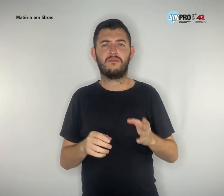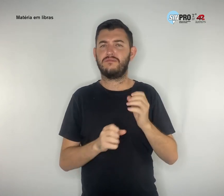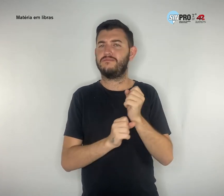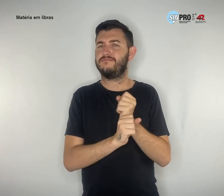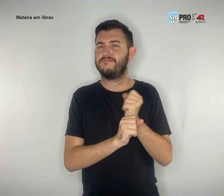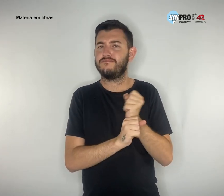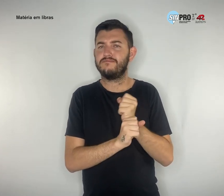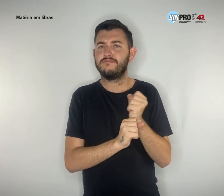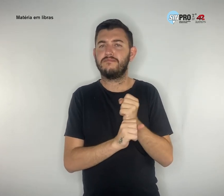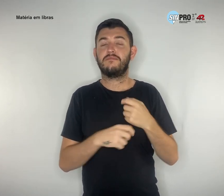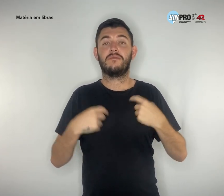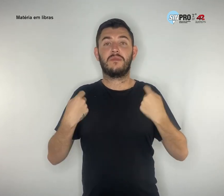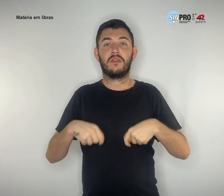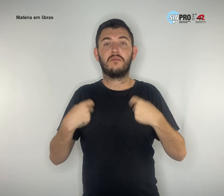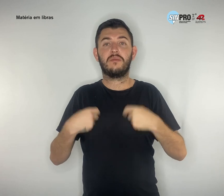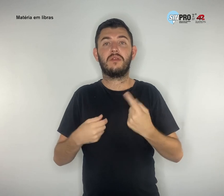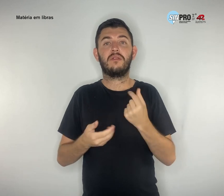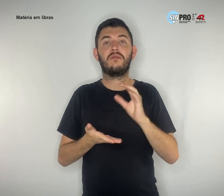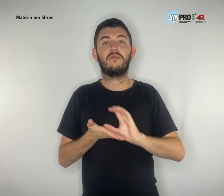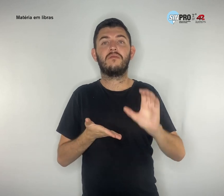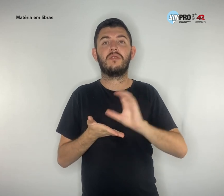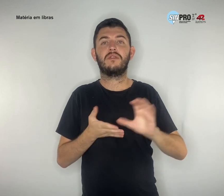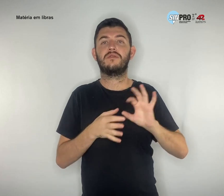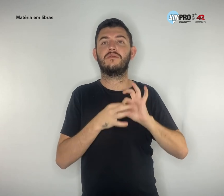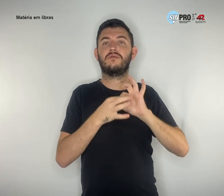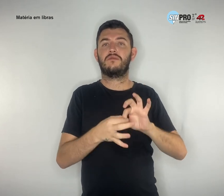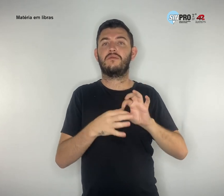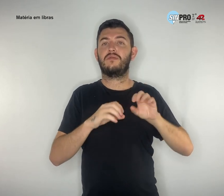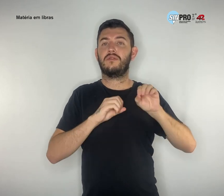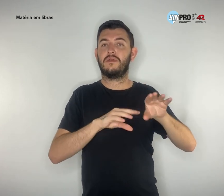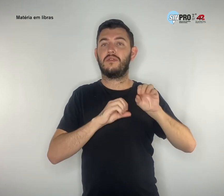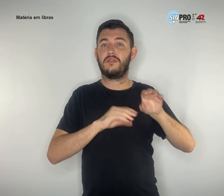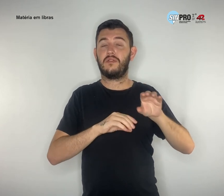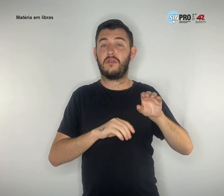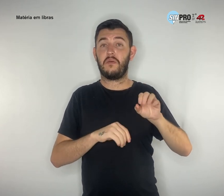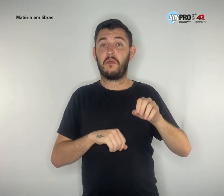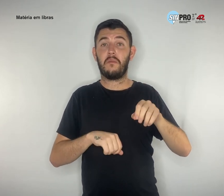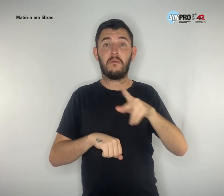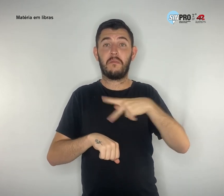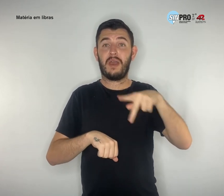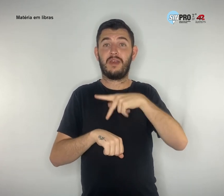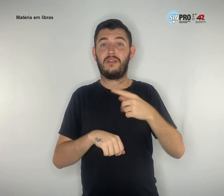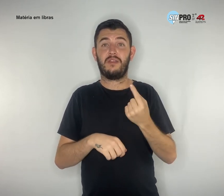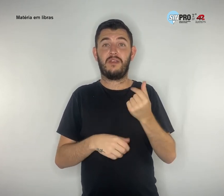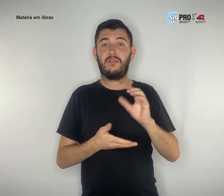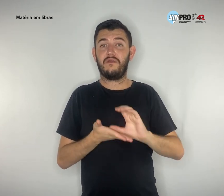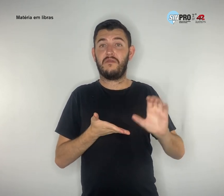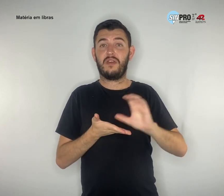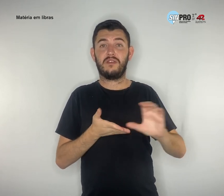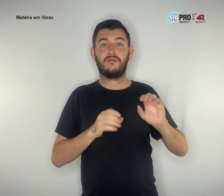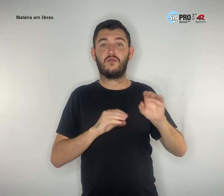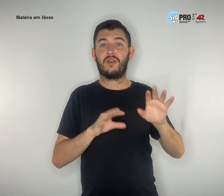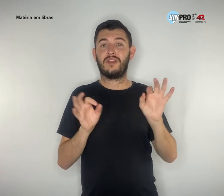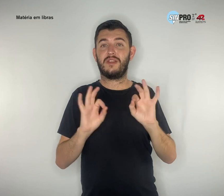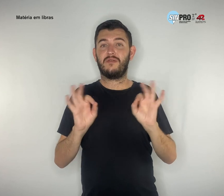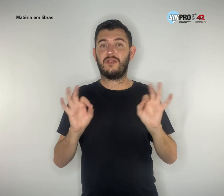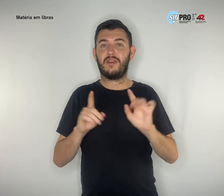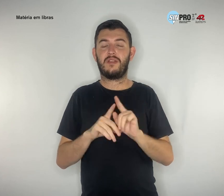investir na educação. Um país que não investe na educação, condena seu povo às mais variadas